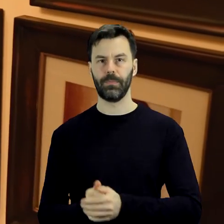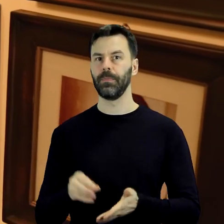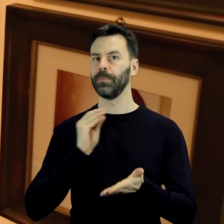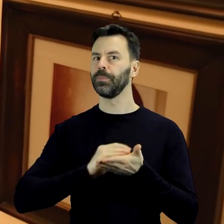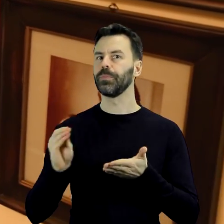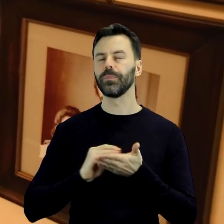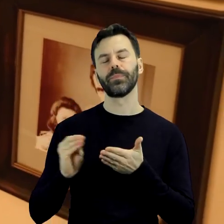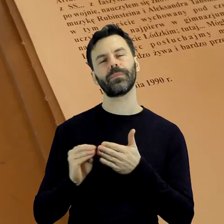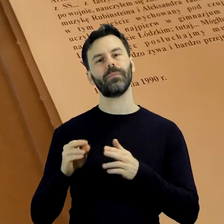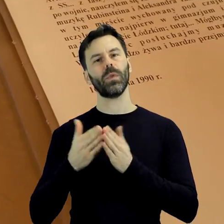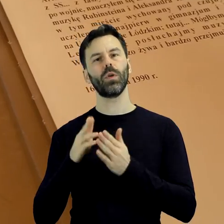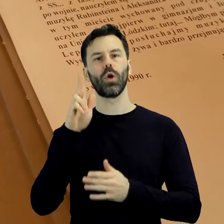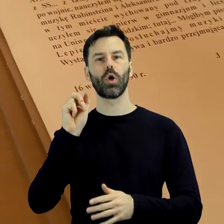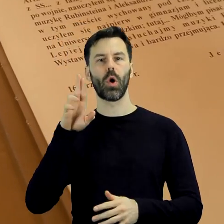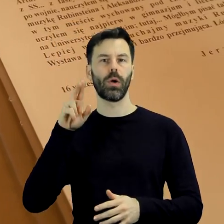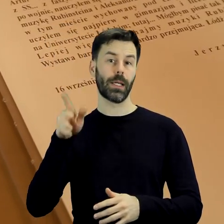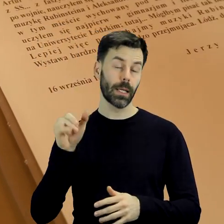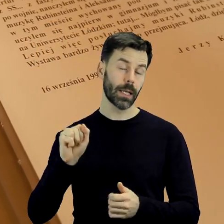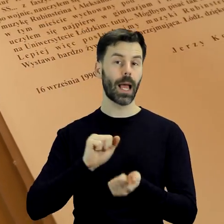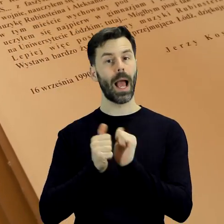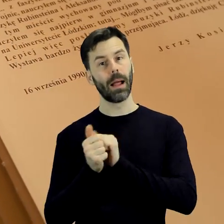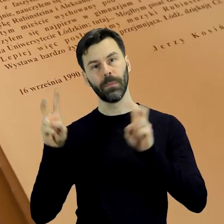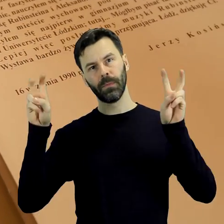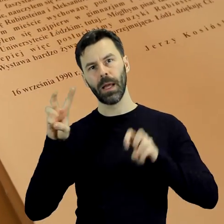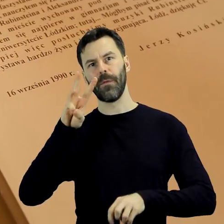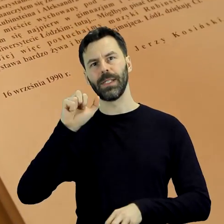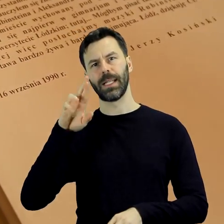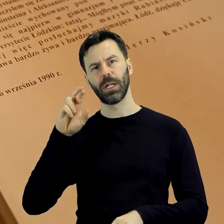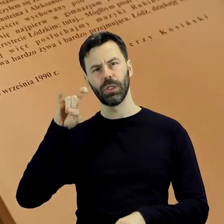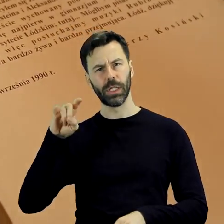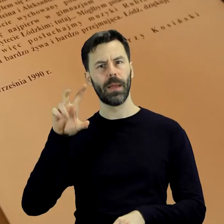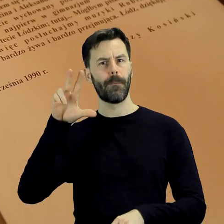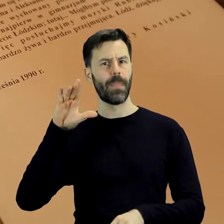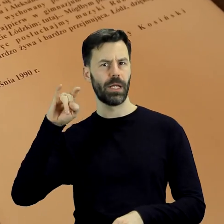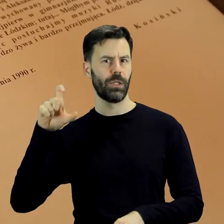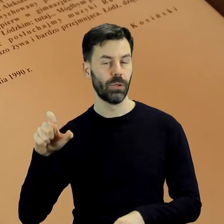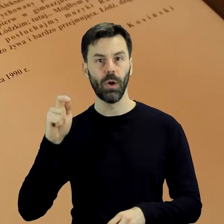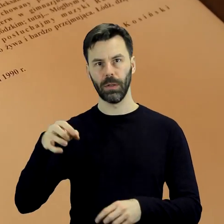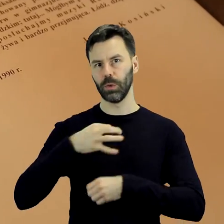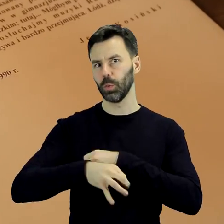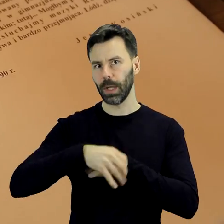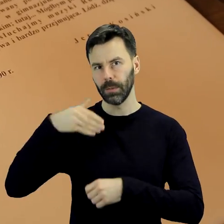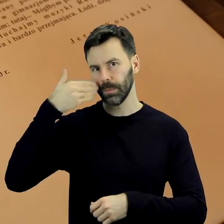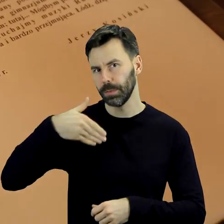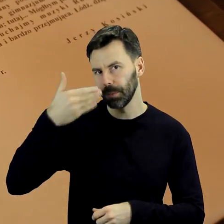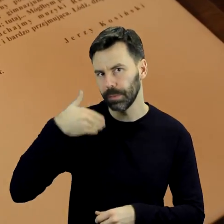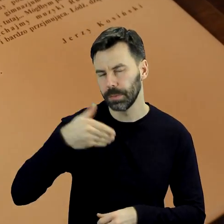jak Kroki czy Wystarczy Być. Był wykładowcą uniwersyteckim oraz wieloletnim przewodniczącym amerykańskiego